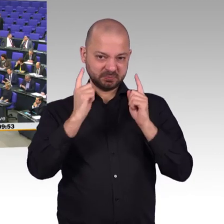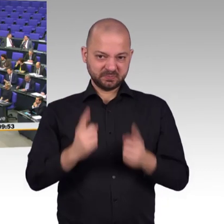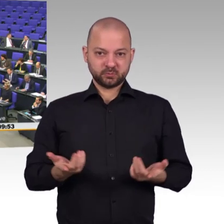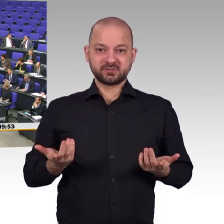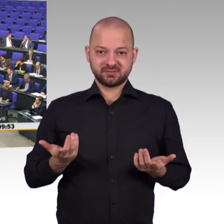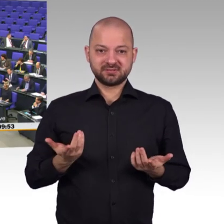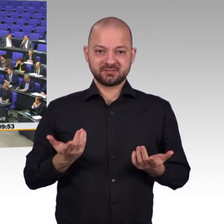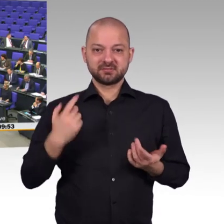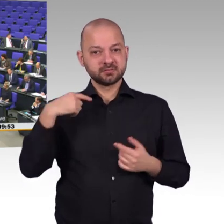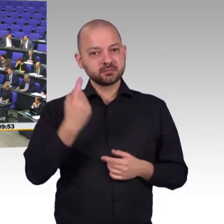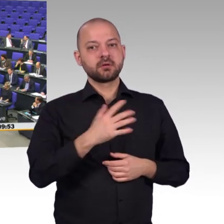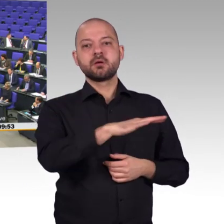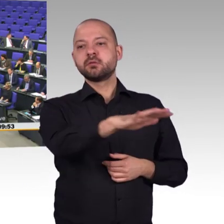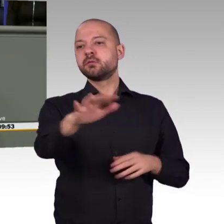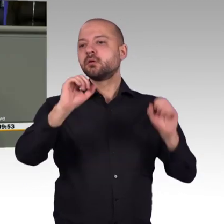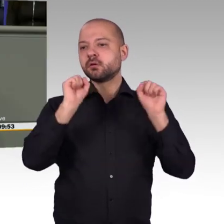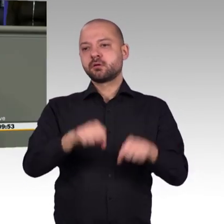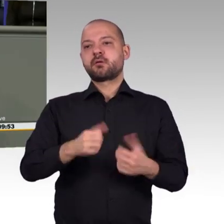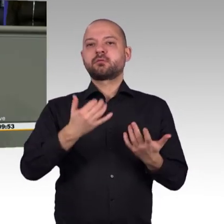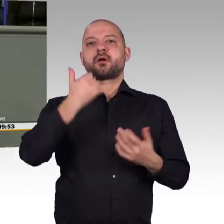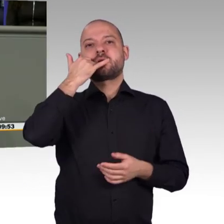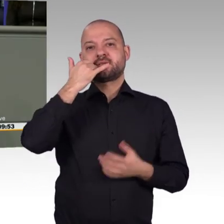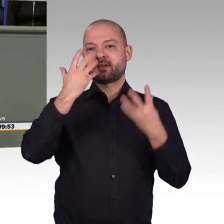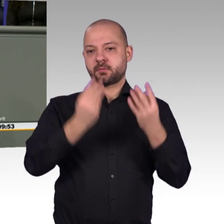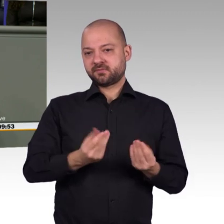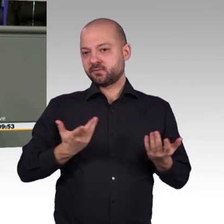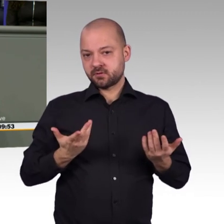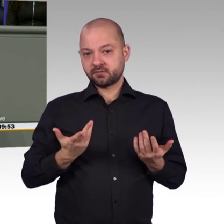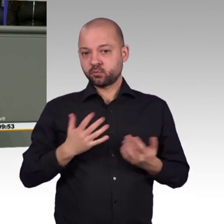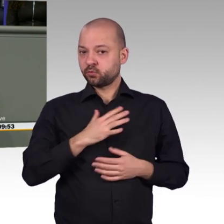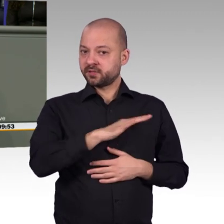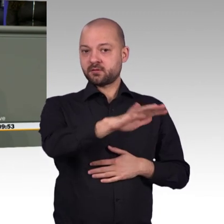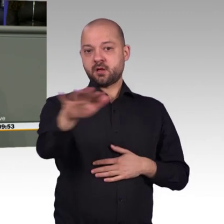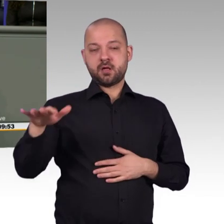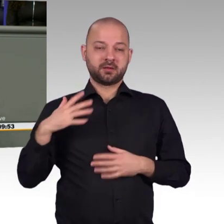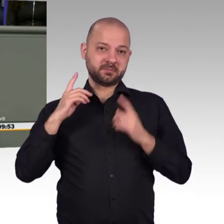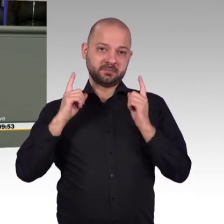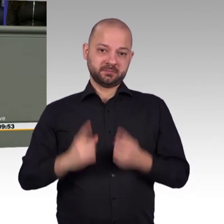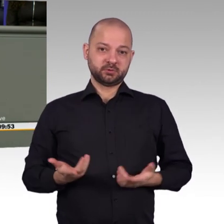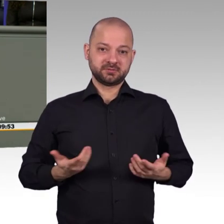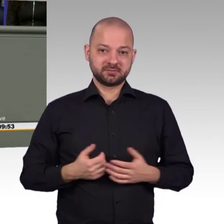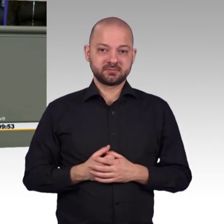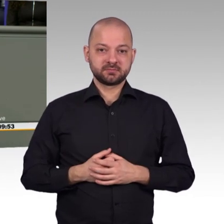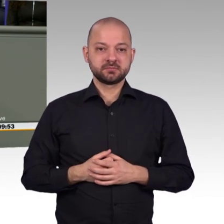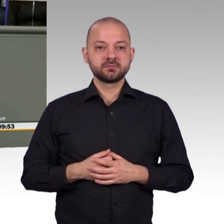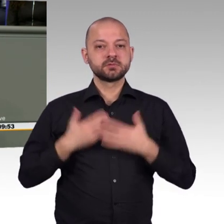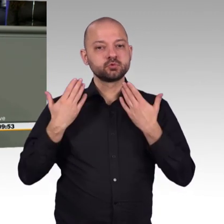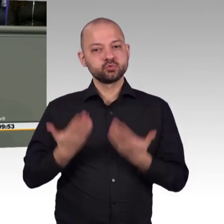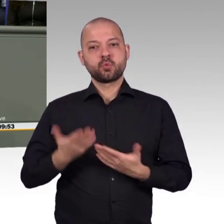Wenn ich mir also anschaue, was in dieser Digitalisierungsstrategie ganz konkret, was man in vier Minuten herausarbeiten kann,